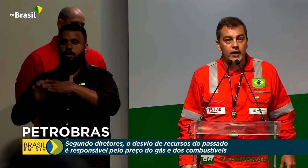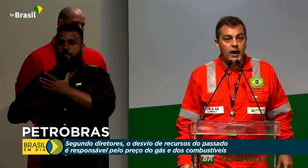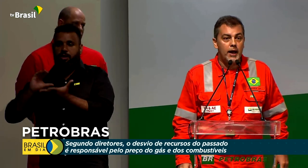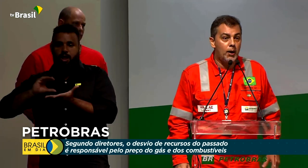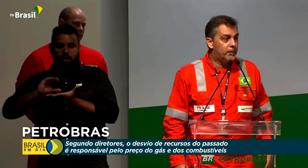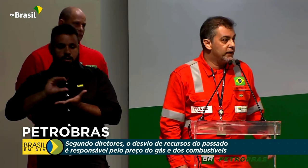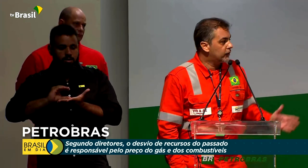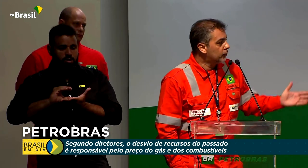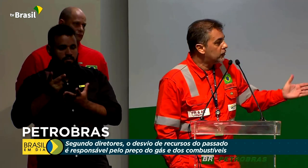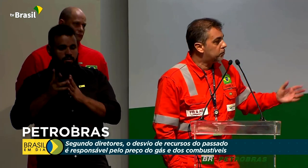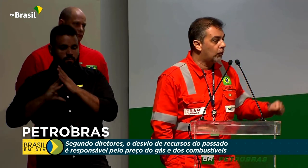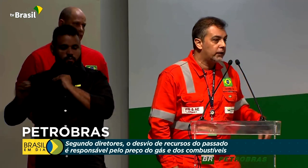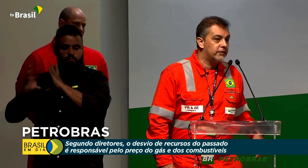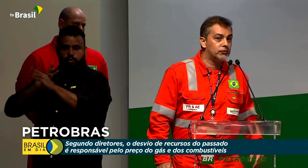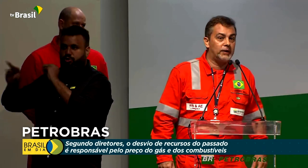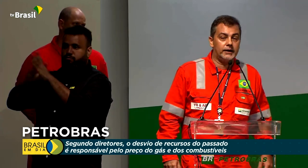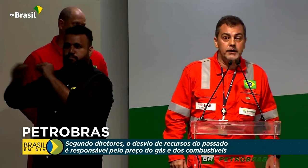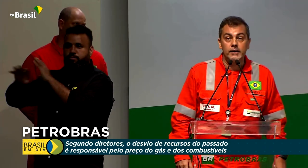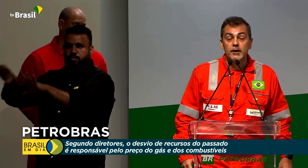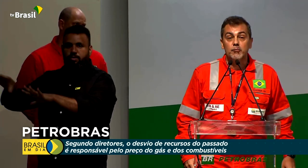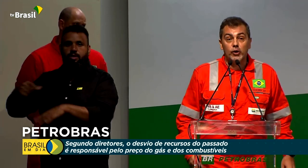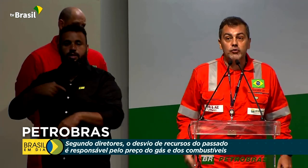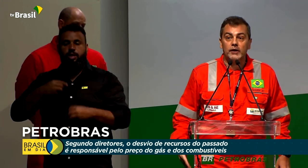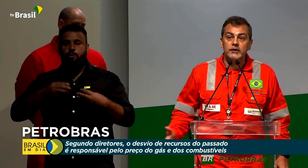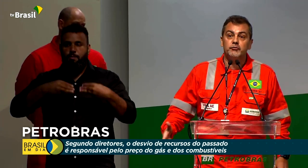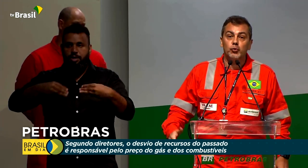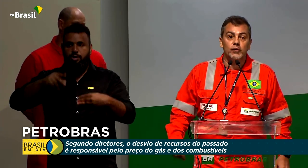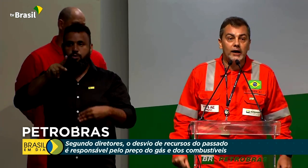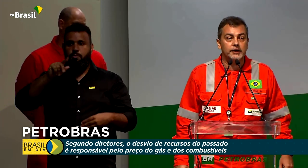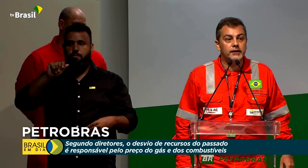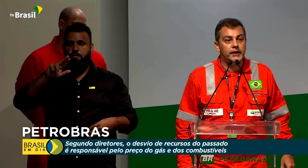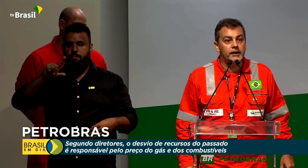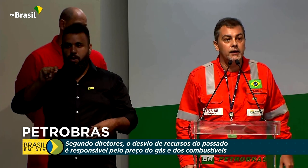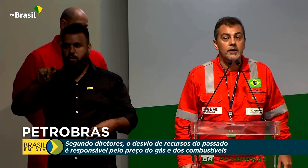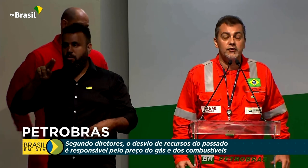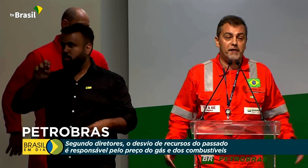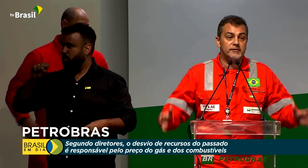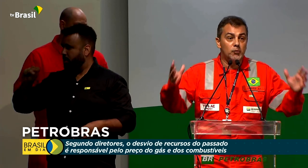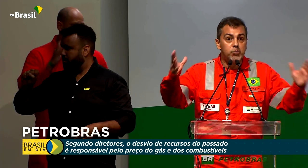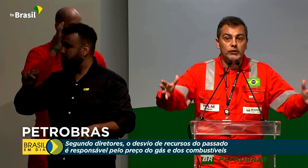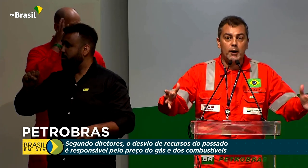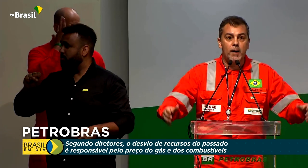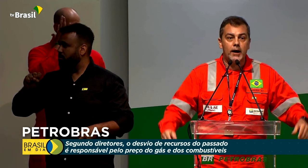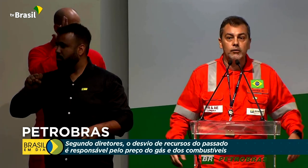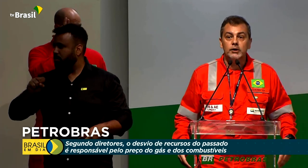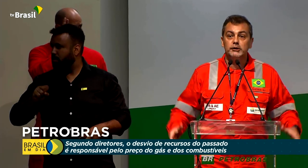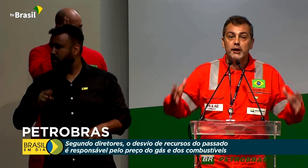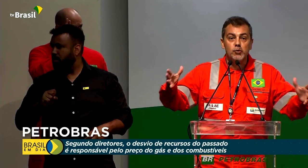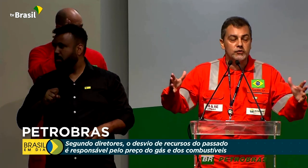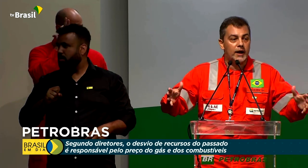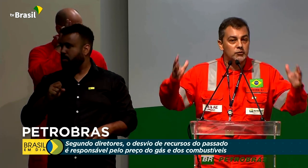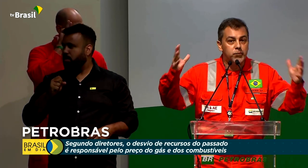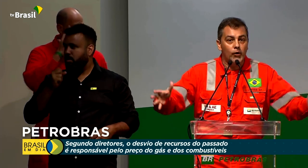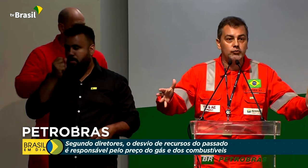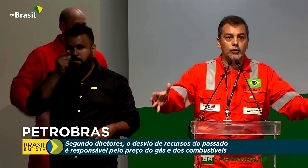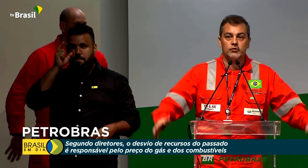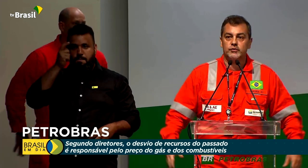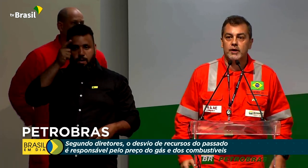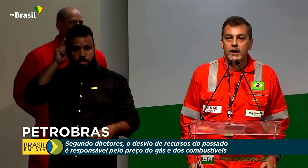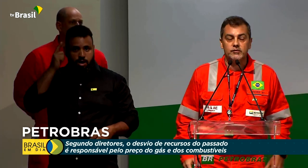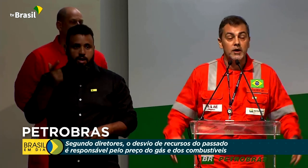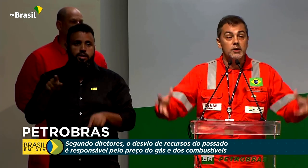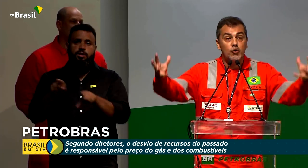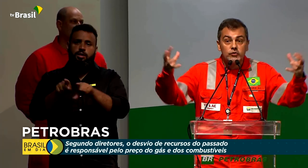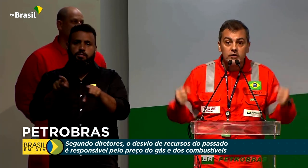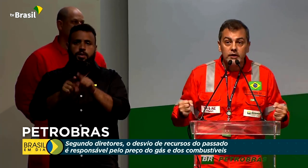país. É uma pena que o ministro Paulo Guedes não está aqui, porque eu sei da dificuldade que ele tem de fazer um bom trabalho, de demonstrar as boas contas